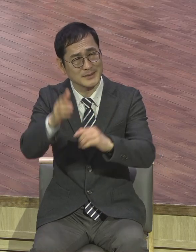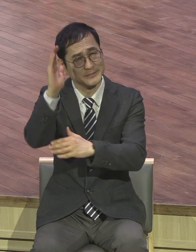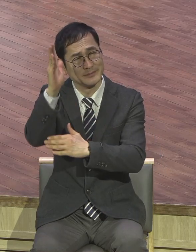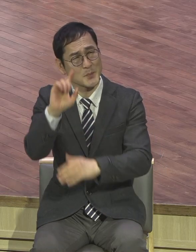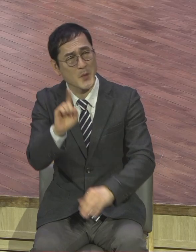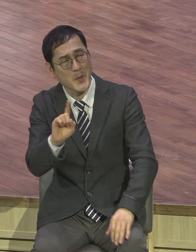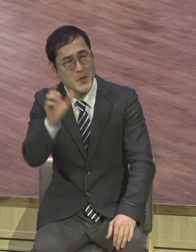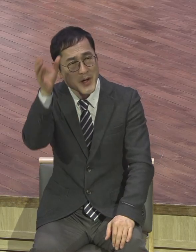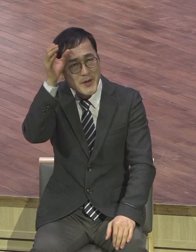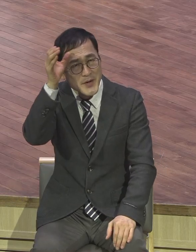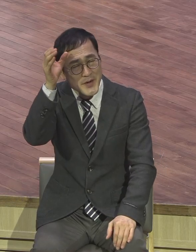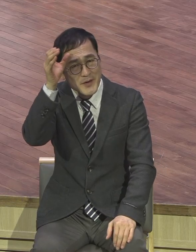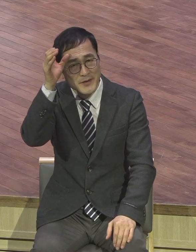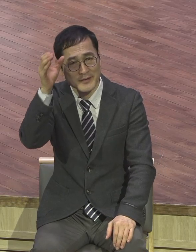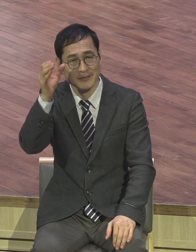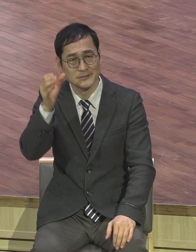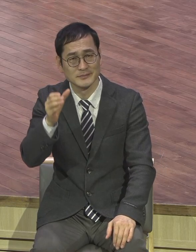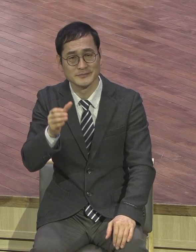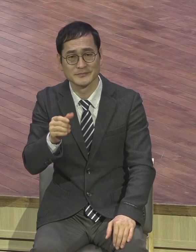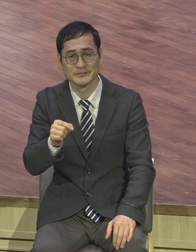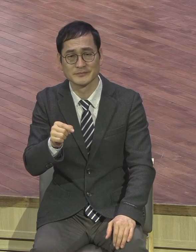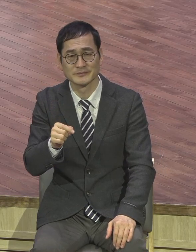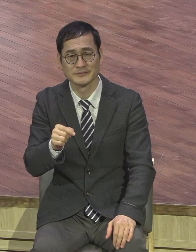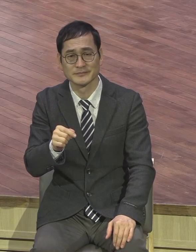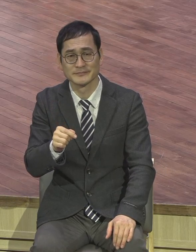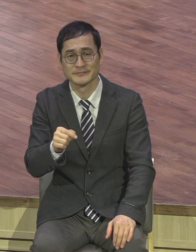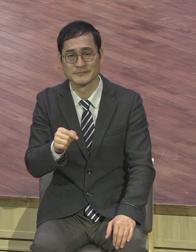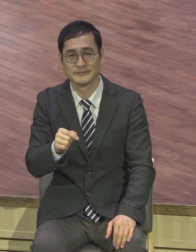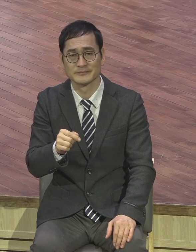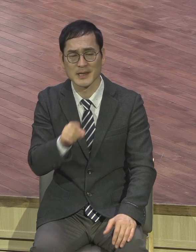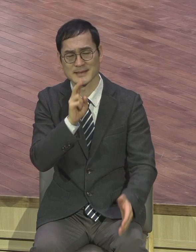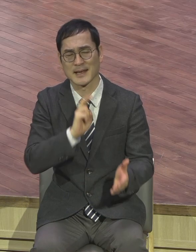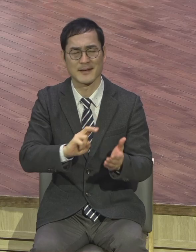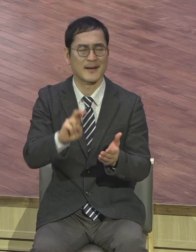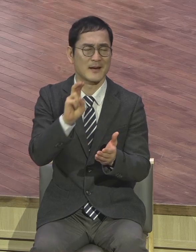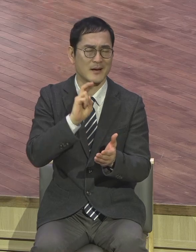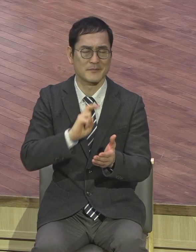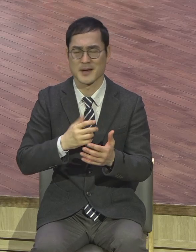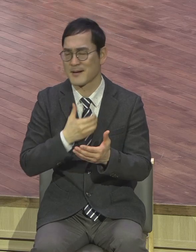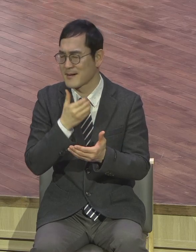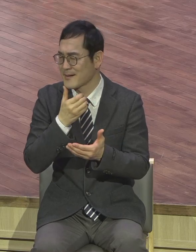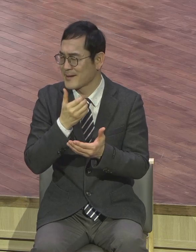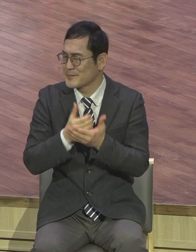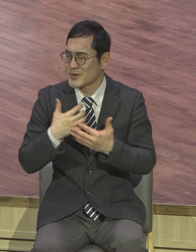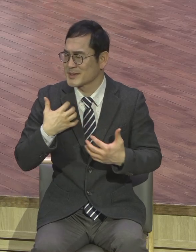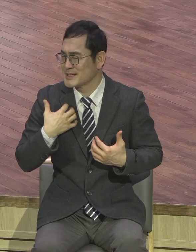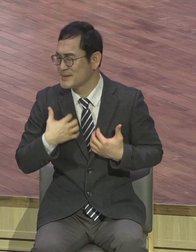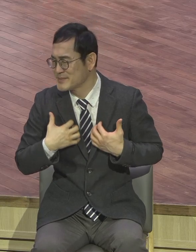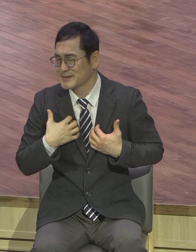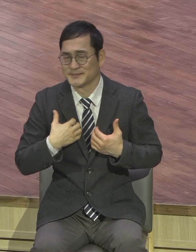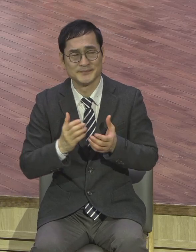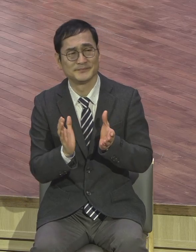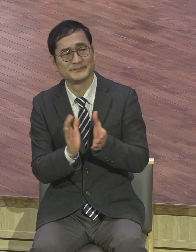하나님을 하나님을 하나님을 찬양을 통하여 감동을 받고 여러분이 이 말씀을 예배를 통해 설레이는 마음